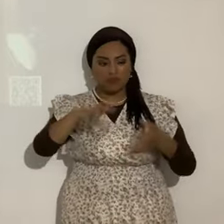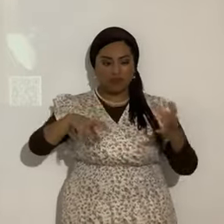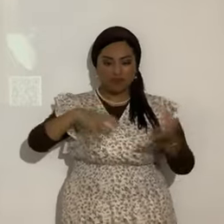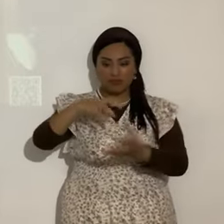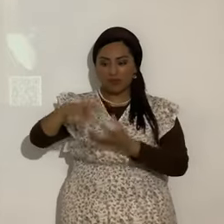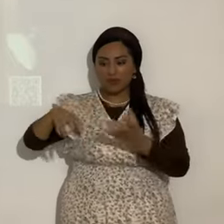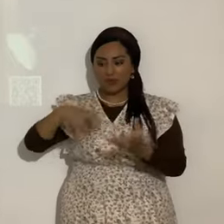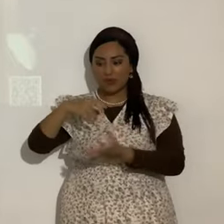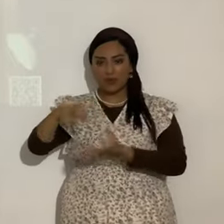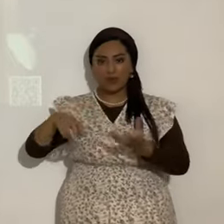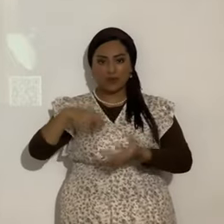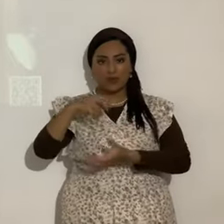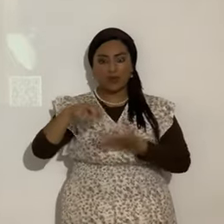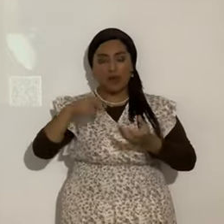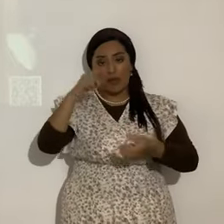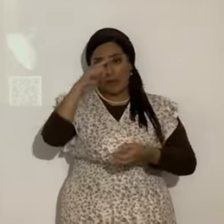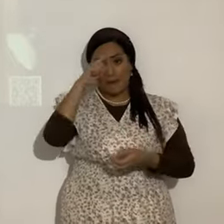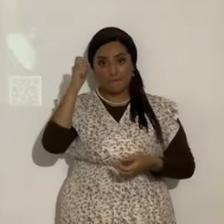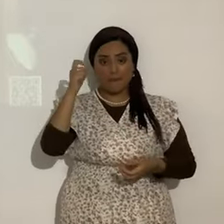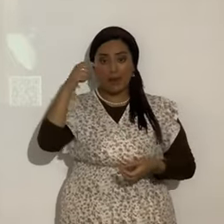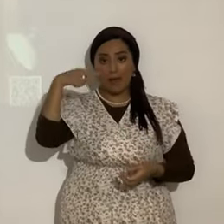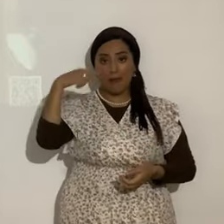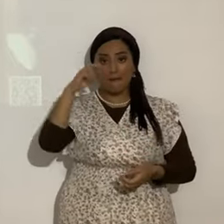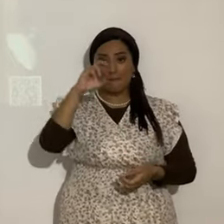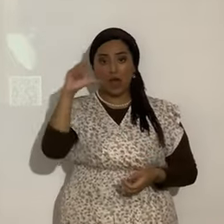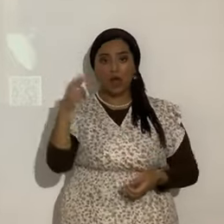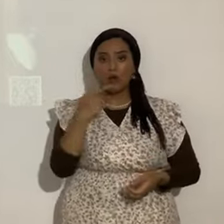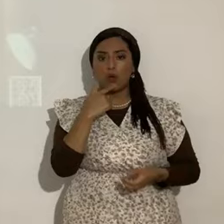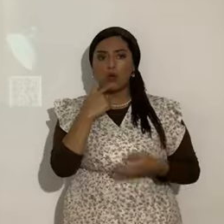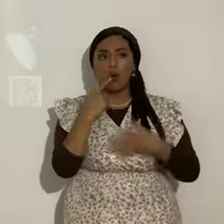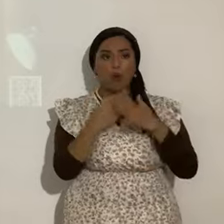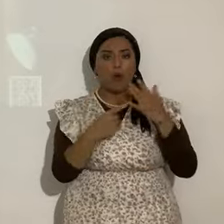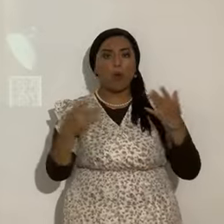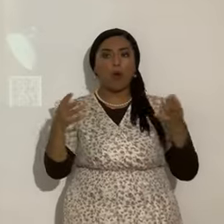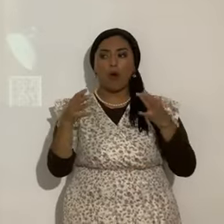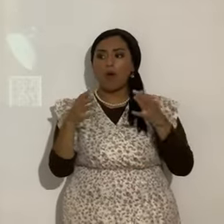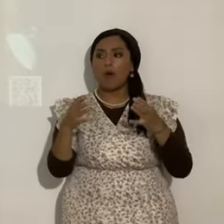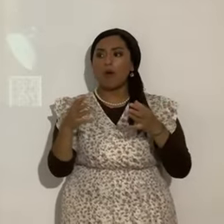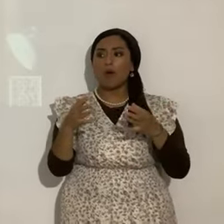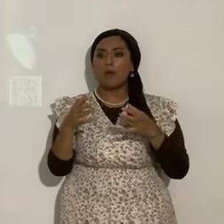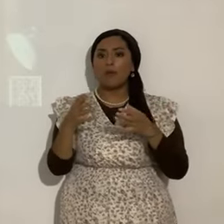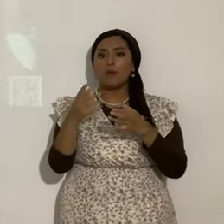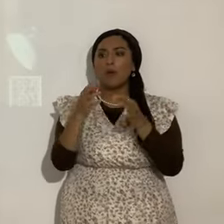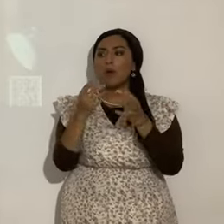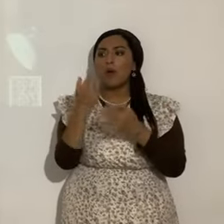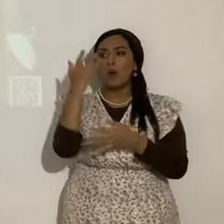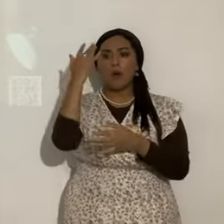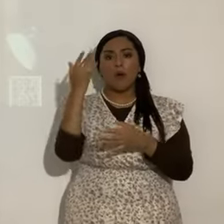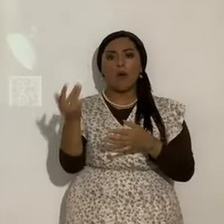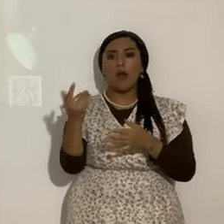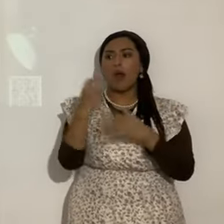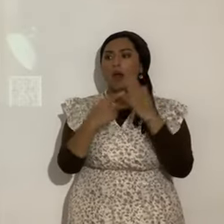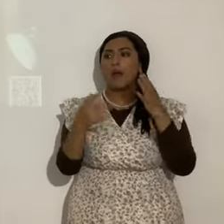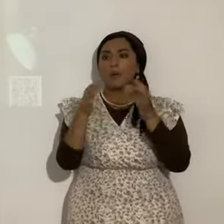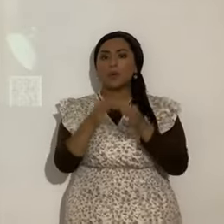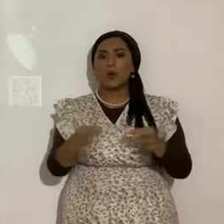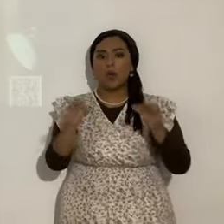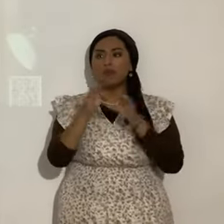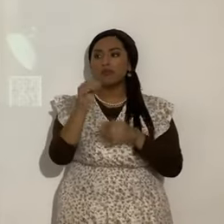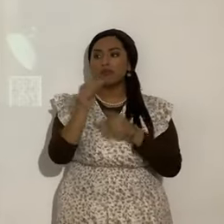porque el mismo Pablo dice de que aprovecha la circuncisión mucho en todas maneras. Si no